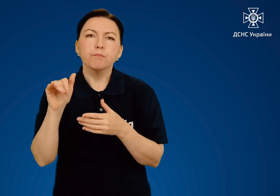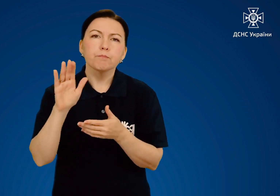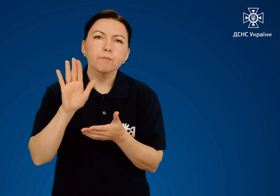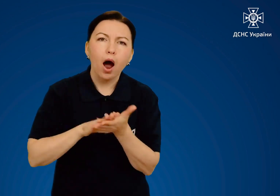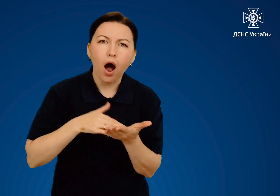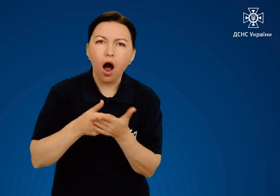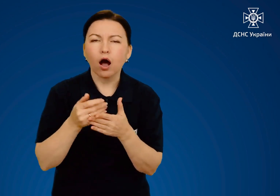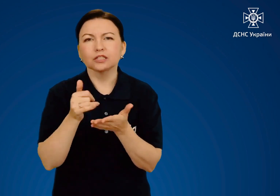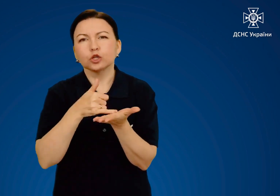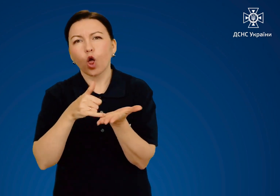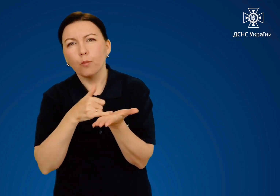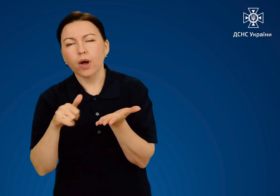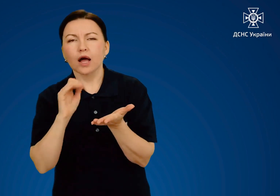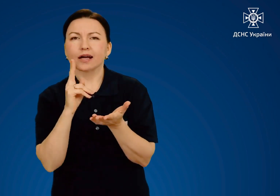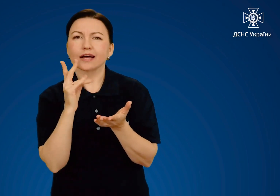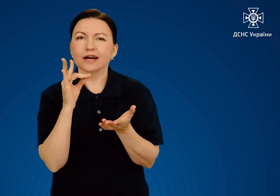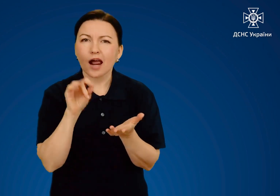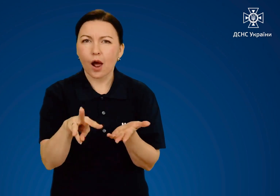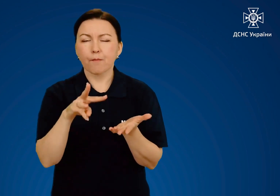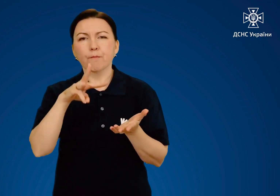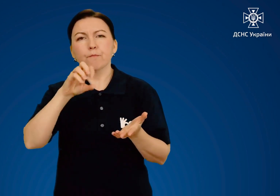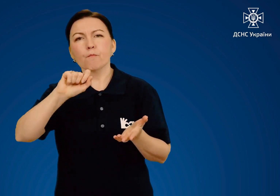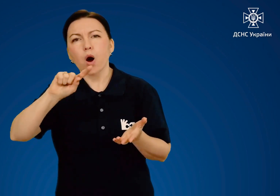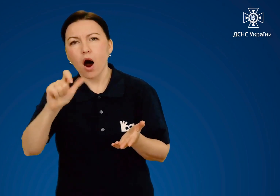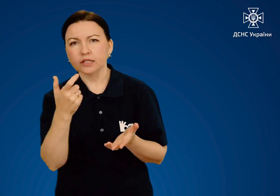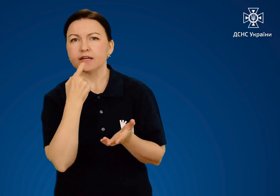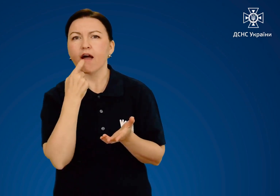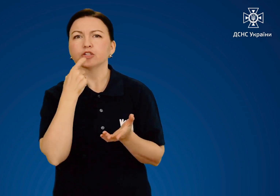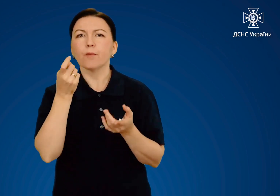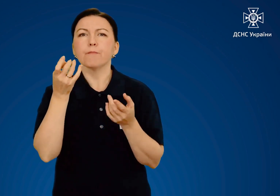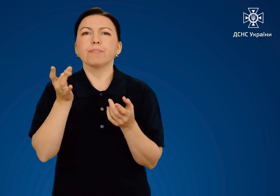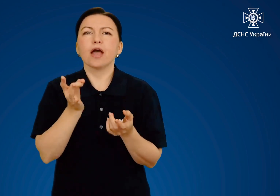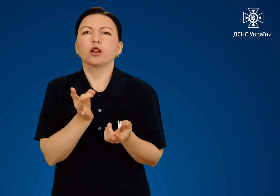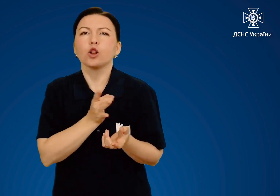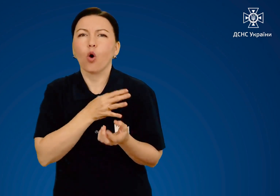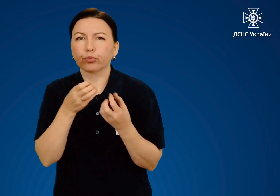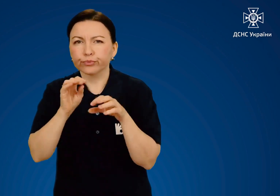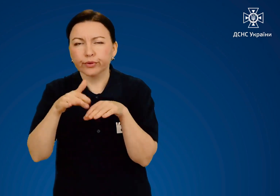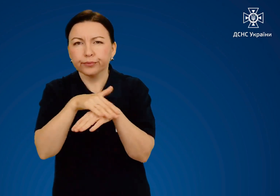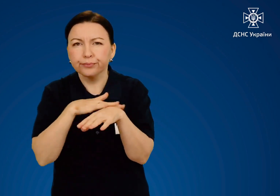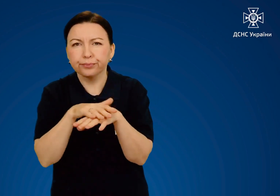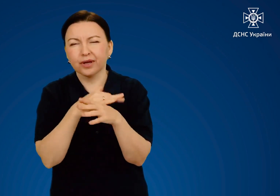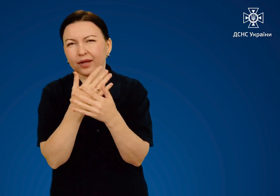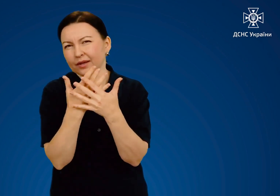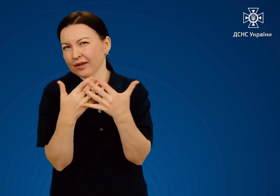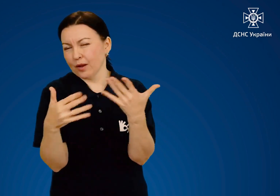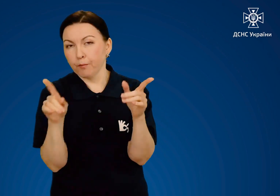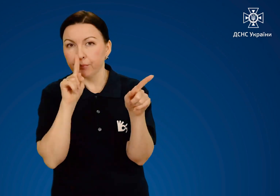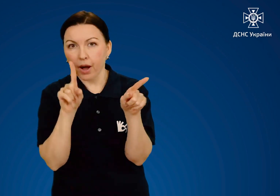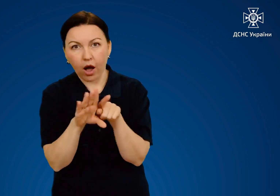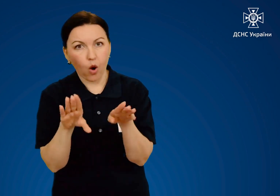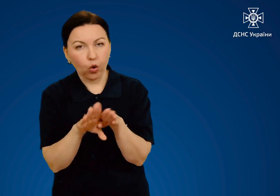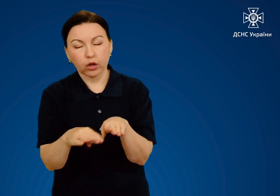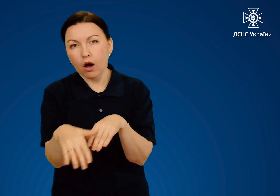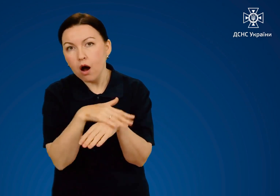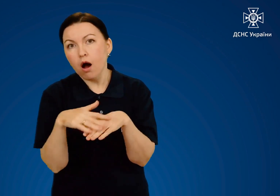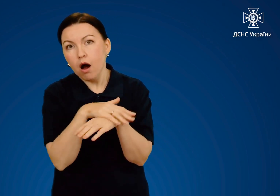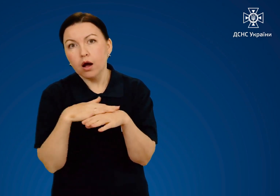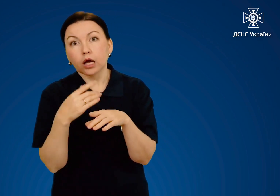ділянки маслом, кремом, маззю, яєчним білком та іншими подібними засобами.